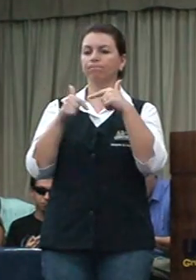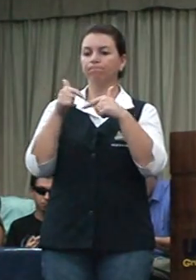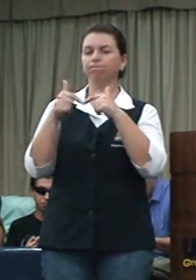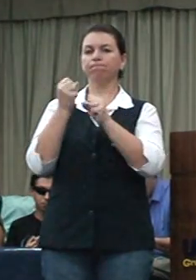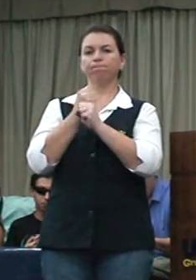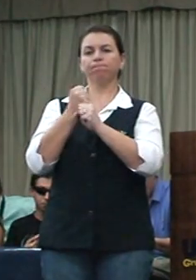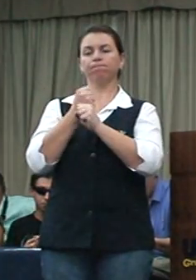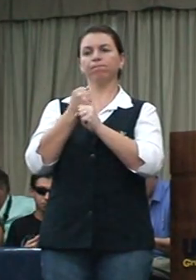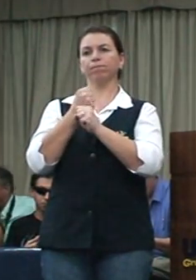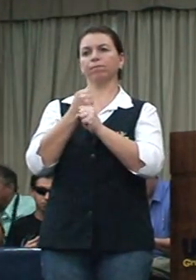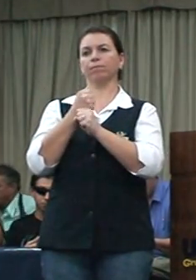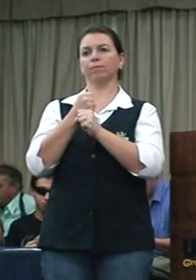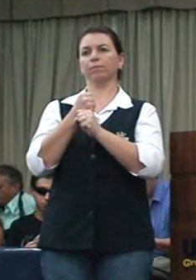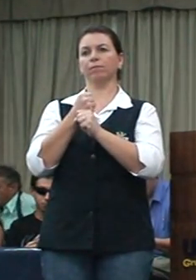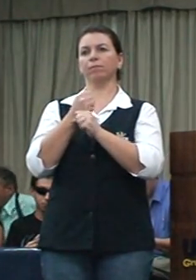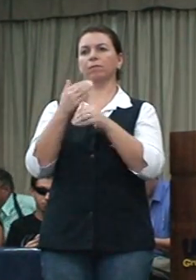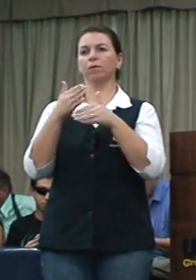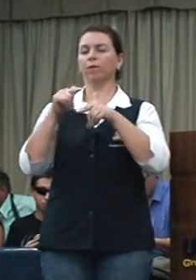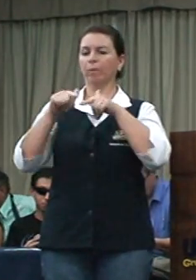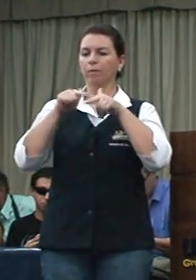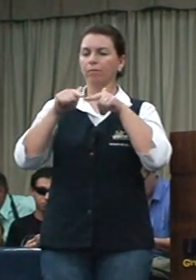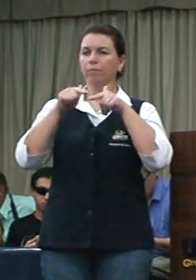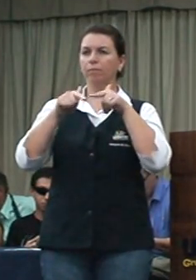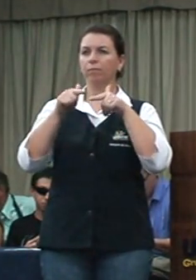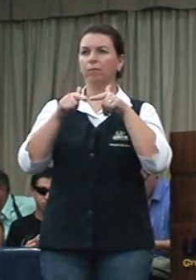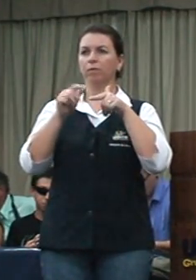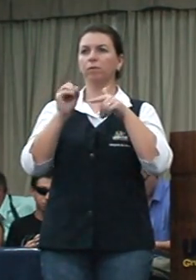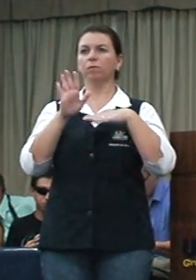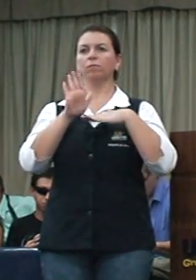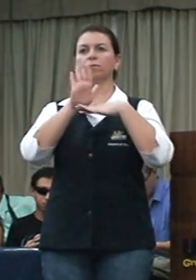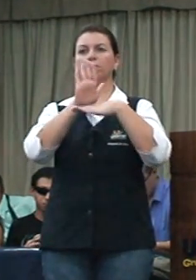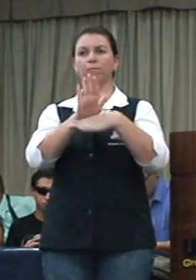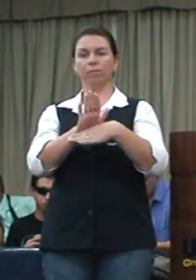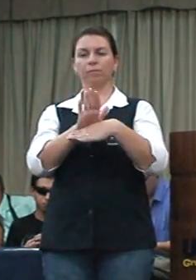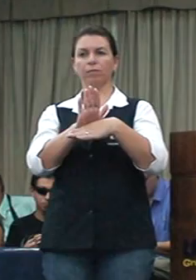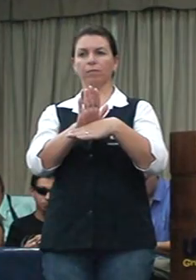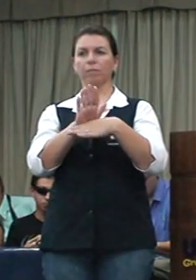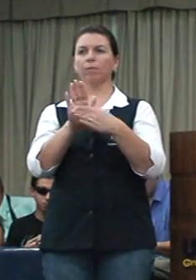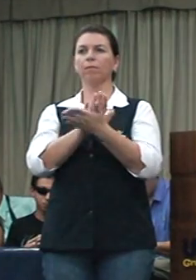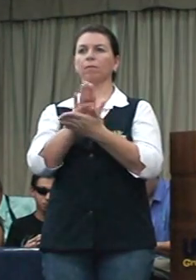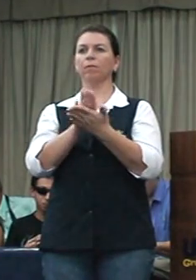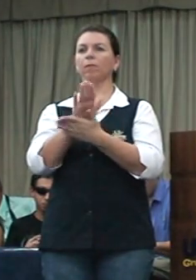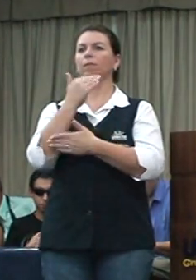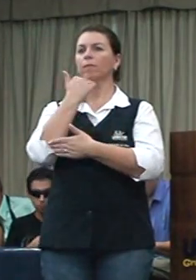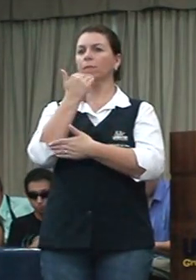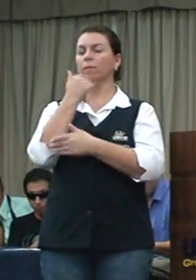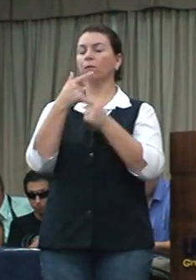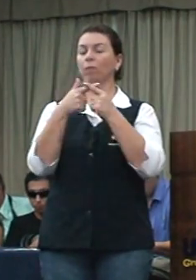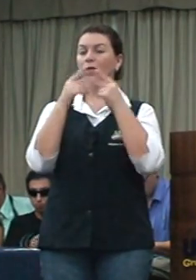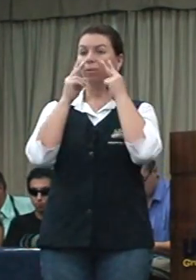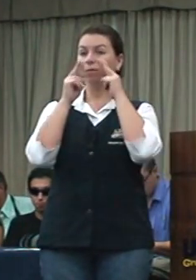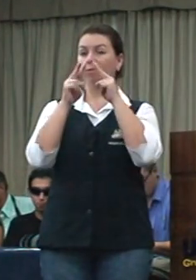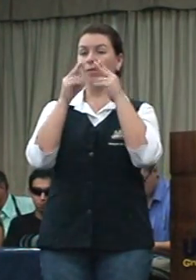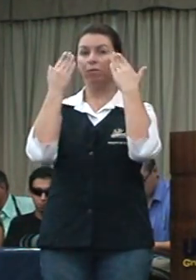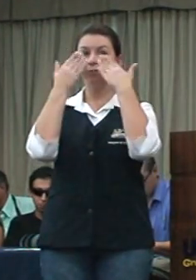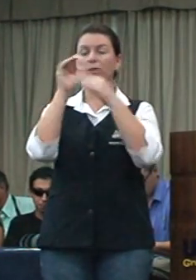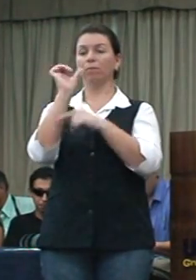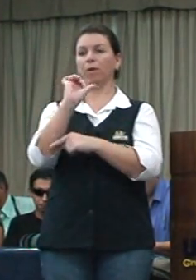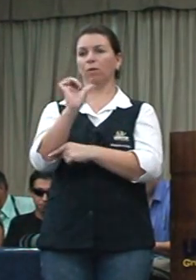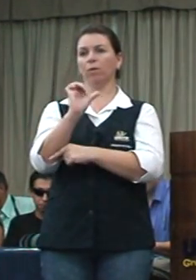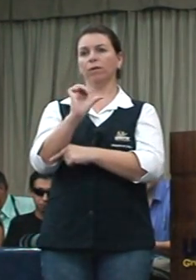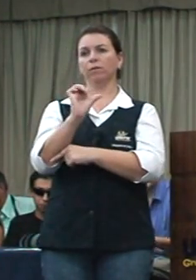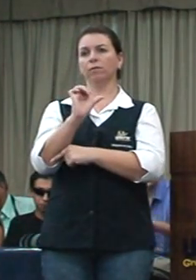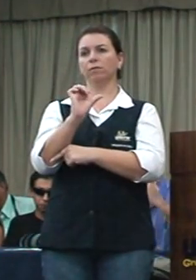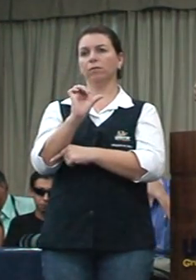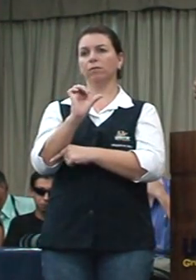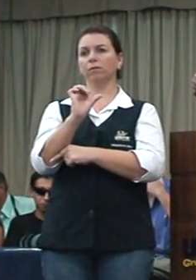que se eu não tivesse apoio daquelas 29 pessoas que precisei para vocês, eu não conseguiria chegar a lugar nenhum pela minha visão. Então eu estou passando aqui para o Rick, a denúncia que eu